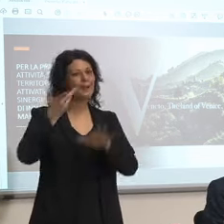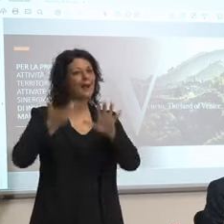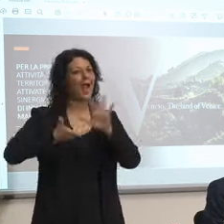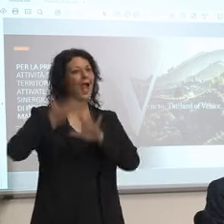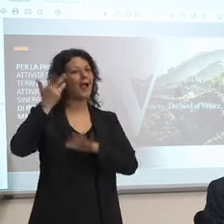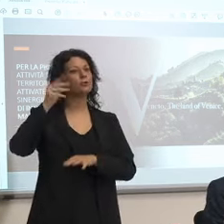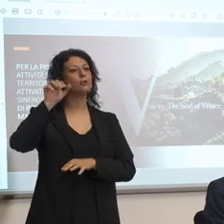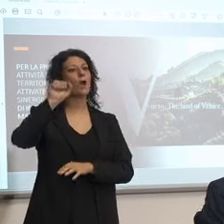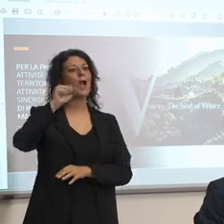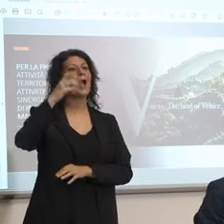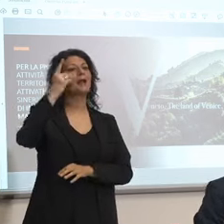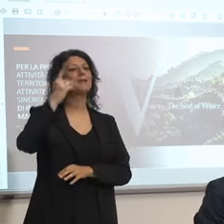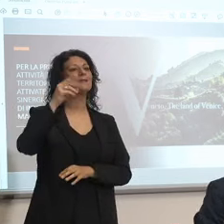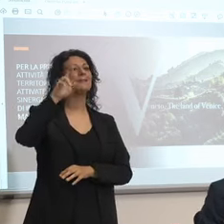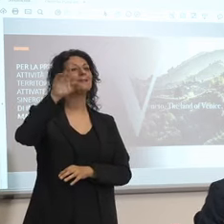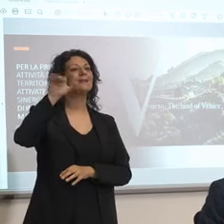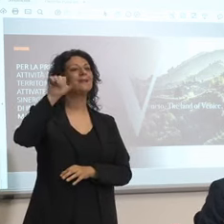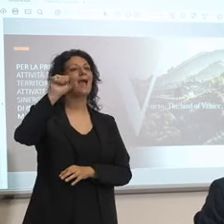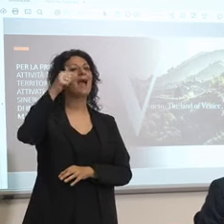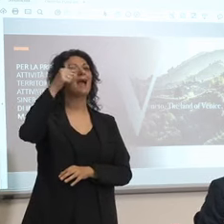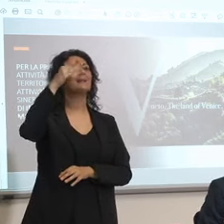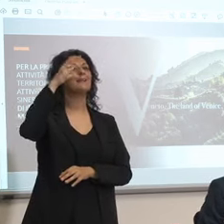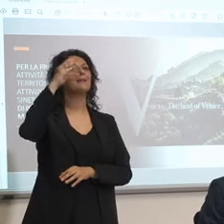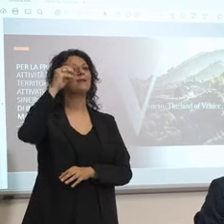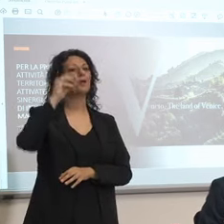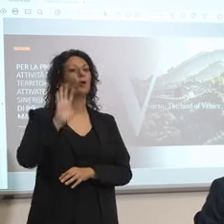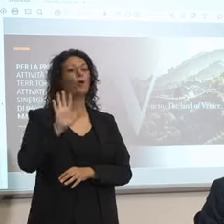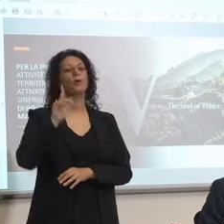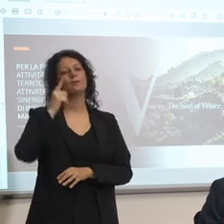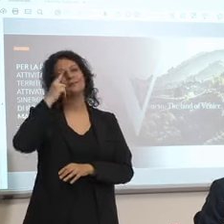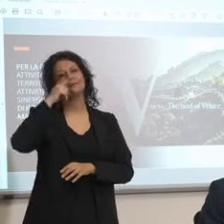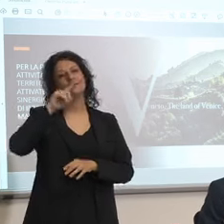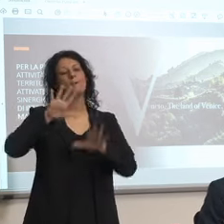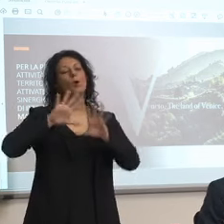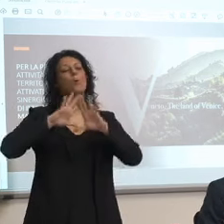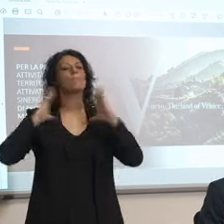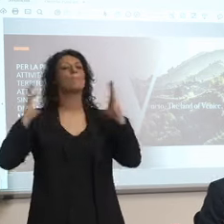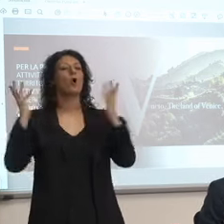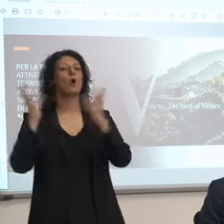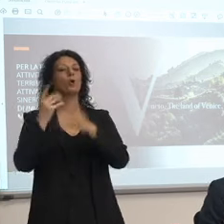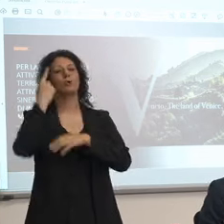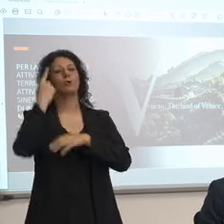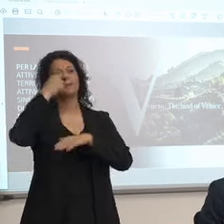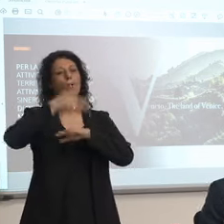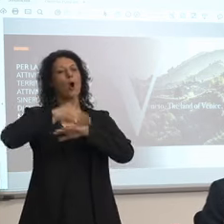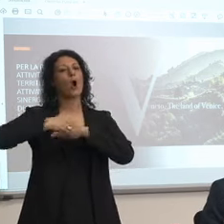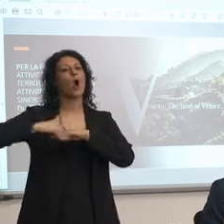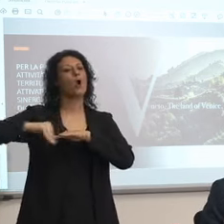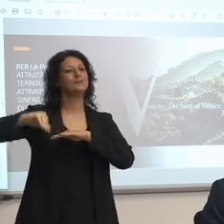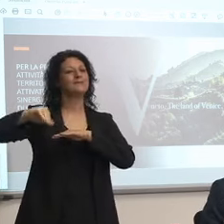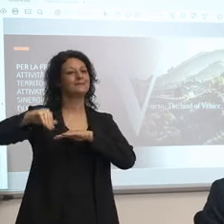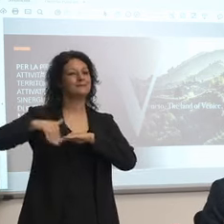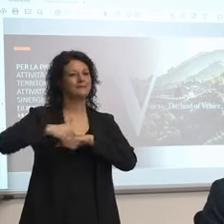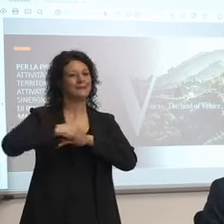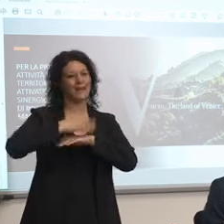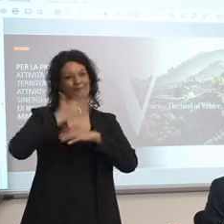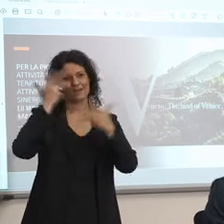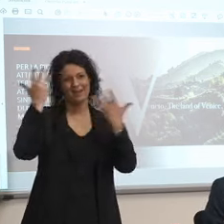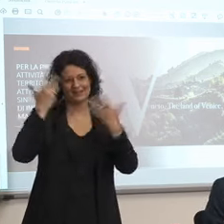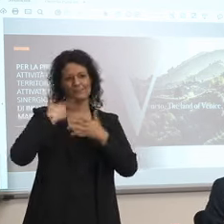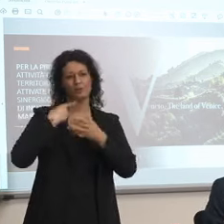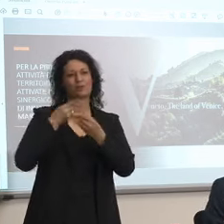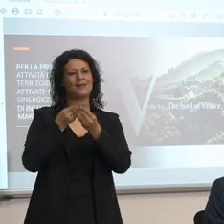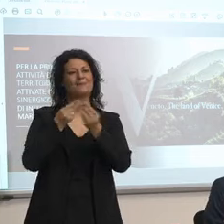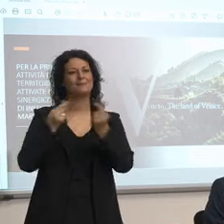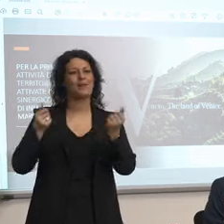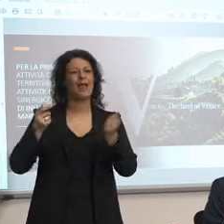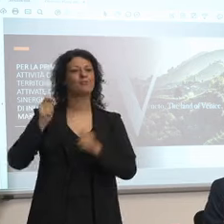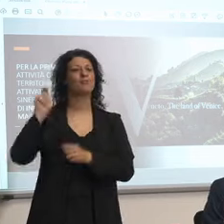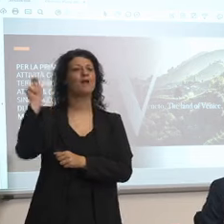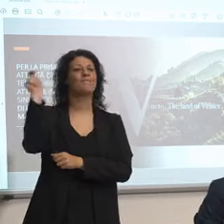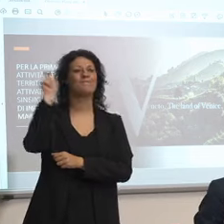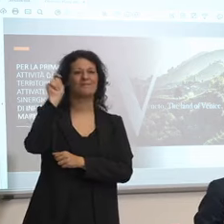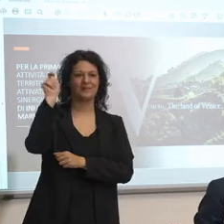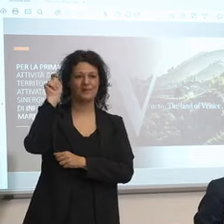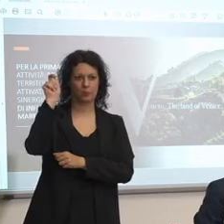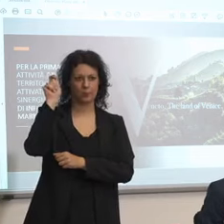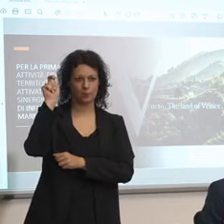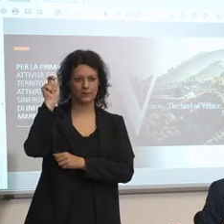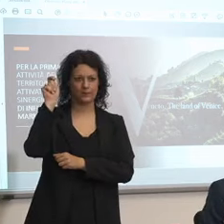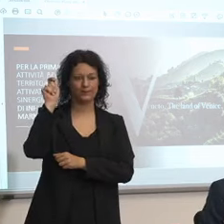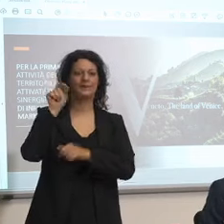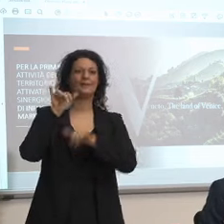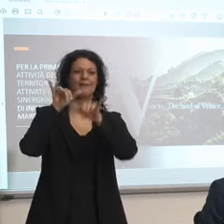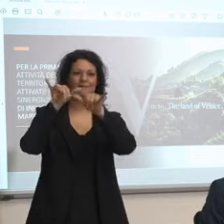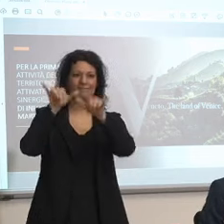comunicare il mondo della costa perché noi abbiamo la spiaggia diciamo Friuli Venezia Giulia Veneto